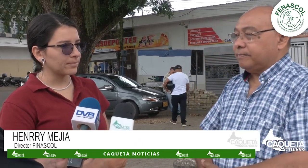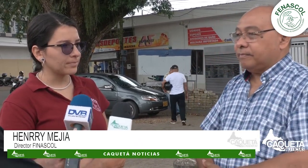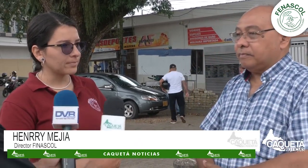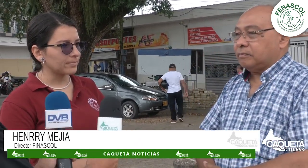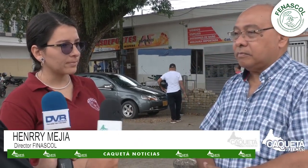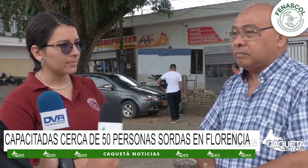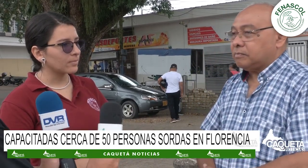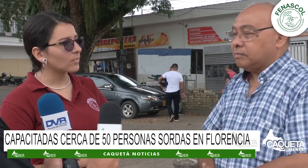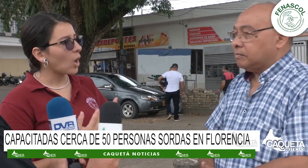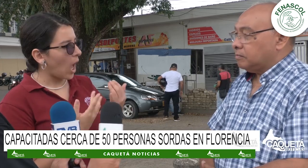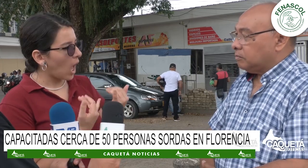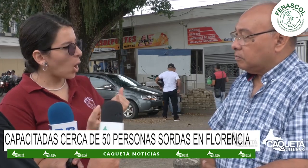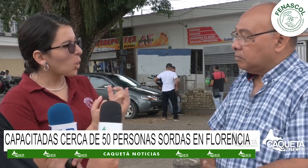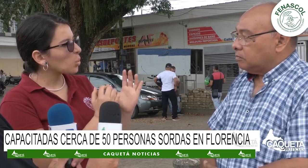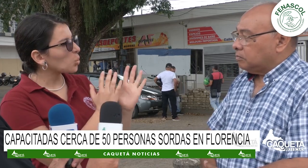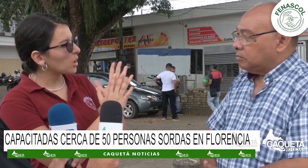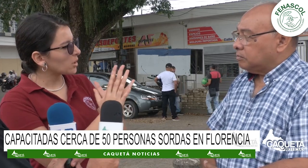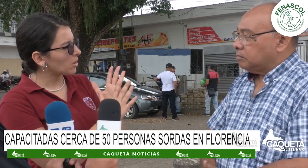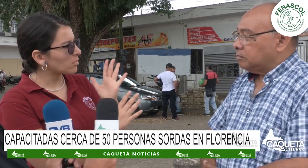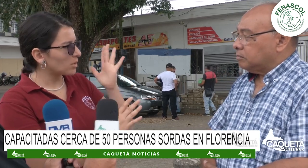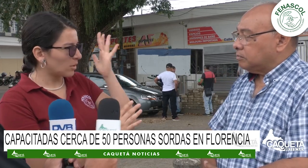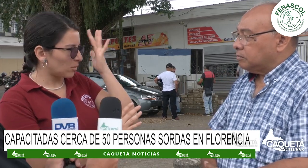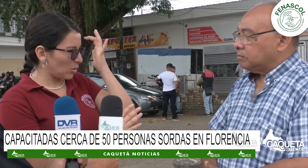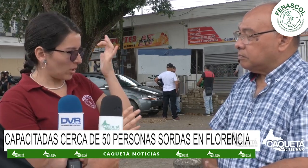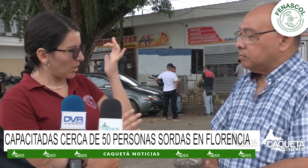Cuéntanos precisamente a qué se dio su visita al departamento del Caquetá.